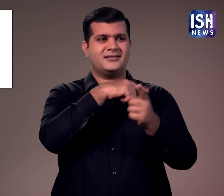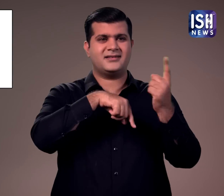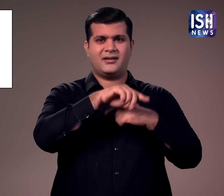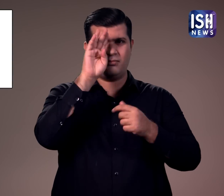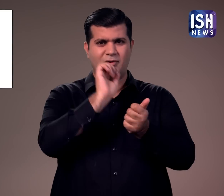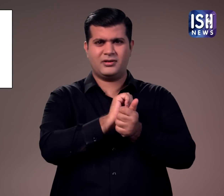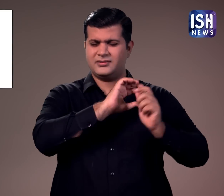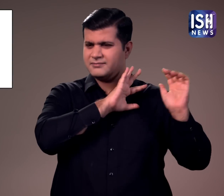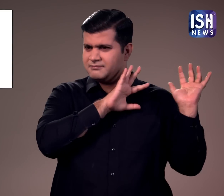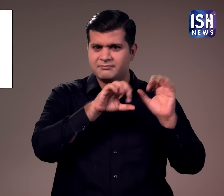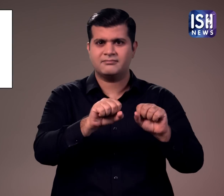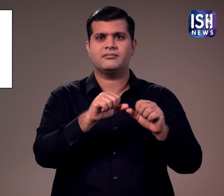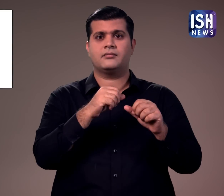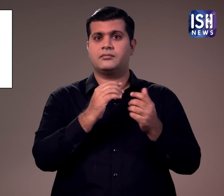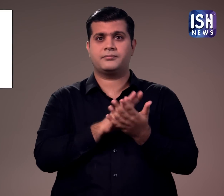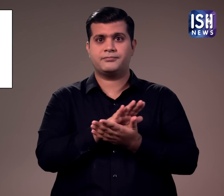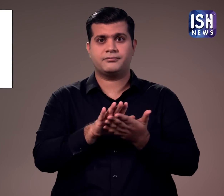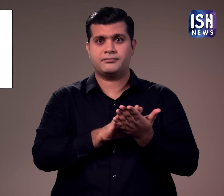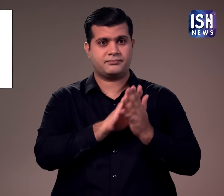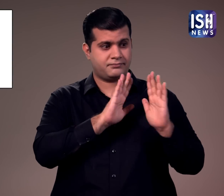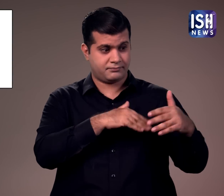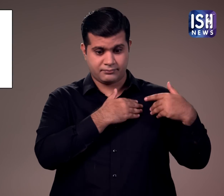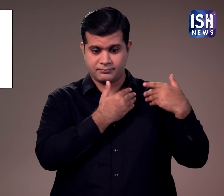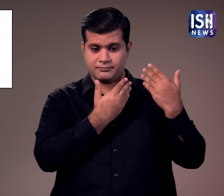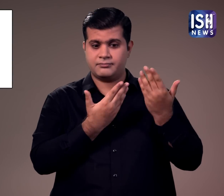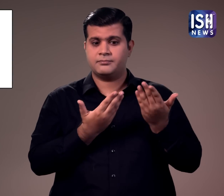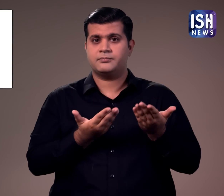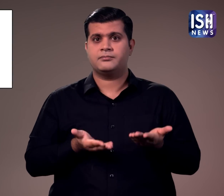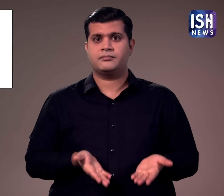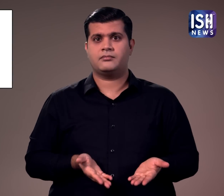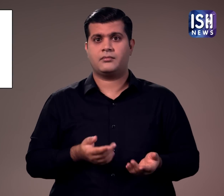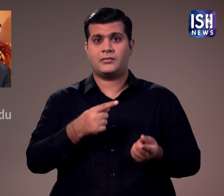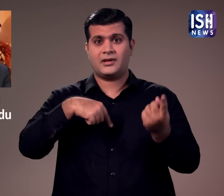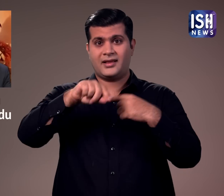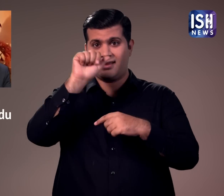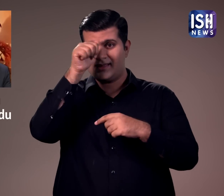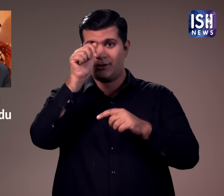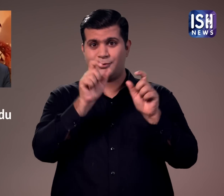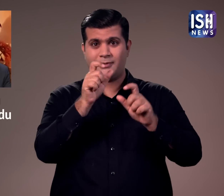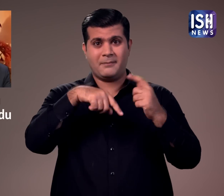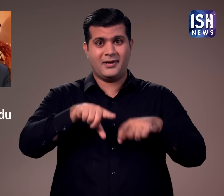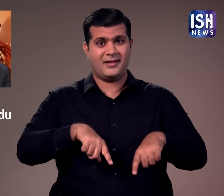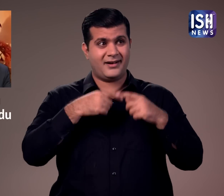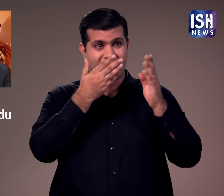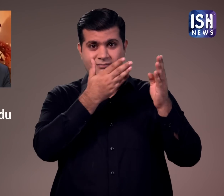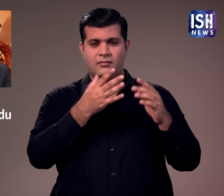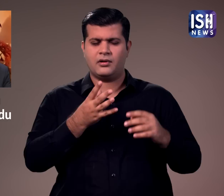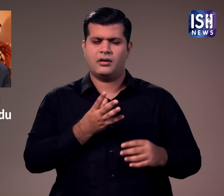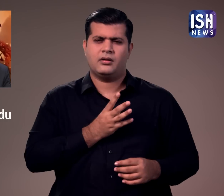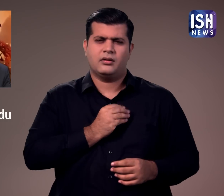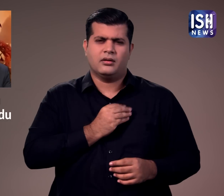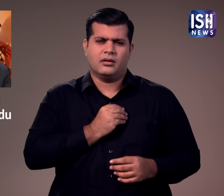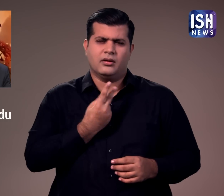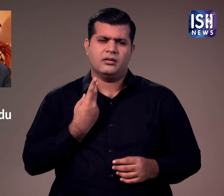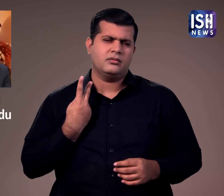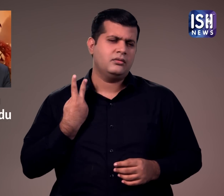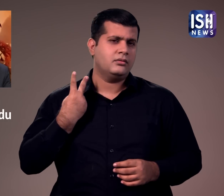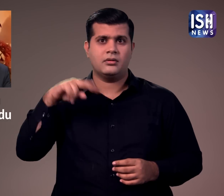जाएगा। हाला कि अभी तक पाकिस्तान पुलिस की और से किसी को भी गिरफतार नहीं किया गया। कटना के बाद से इलाके में रह रहे हिंदू